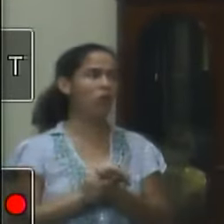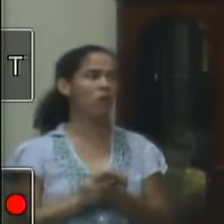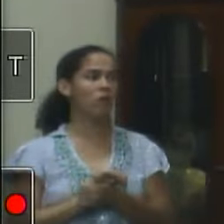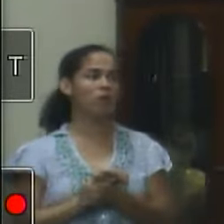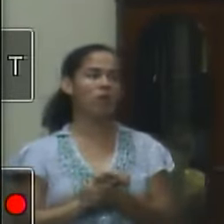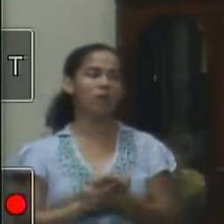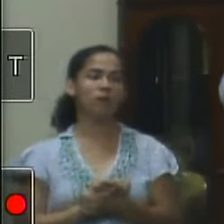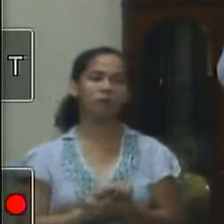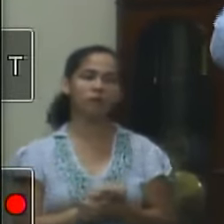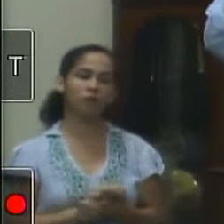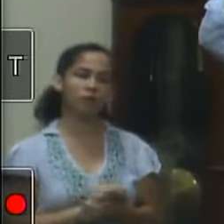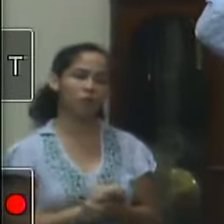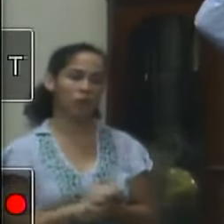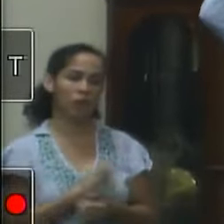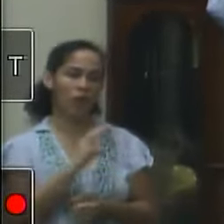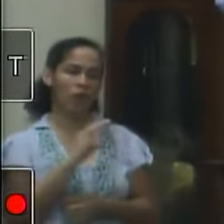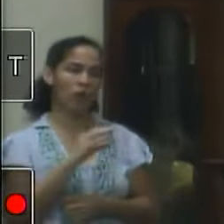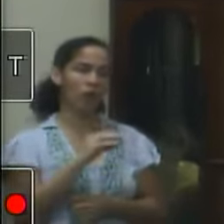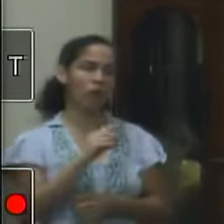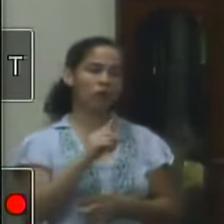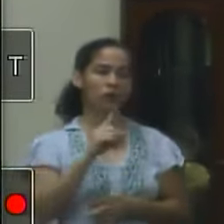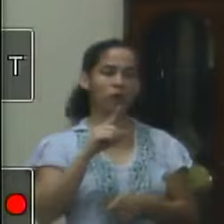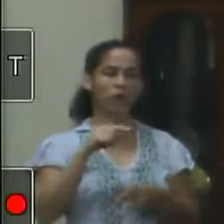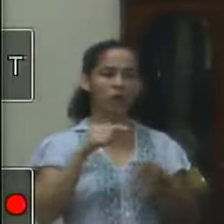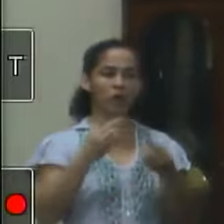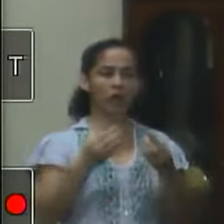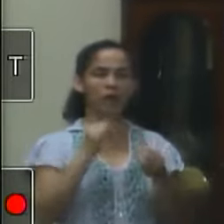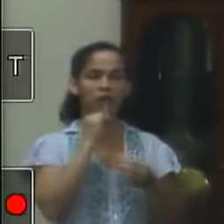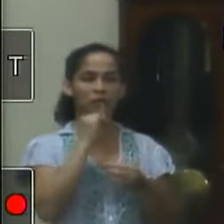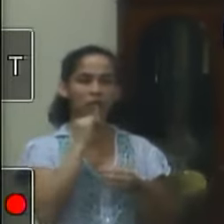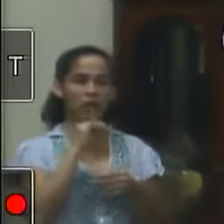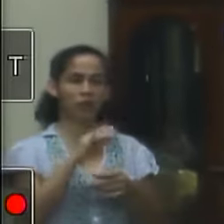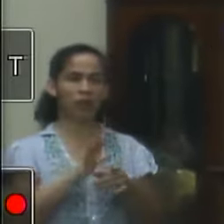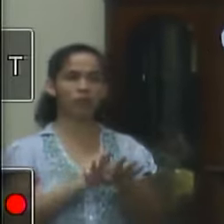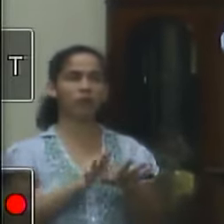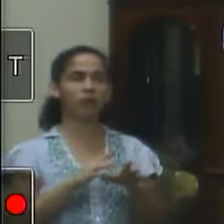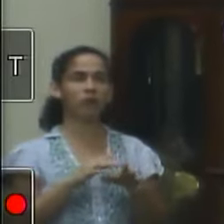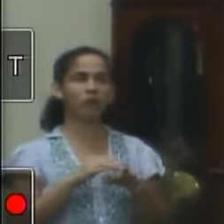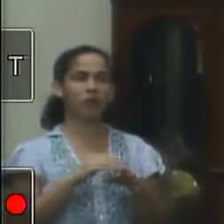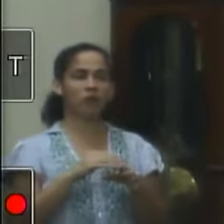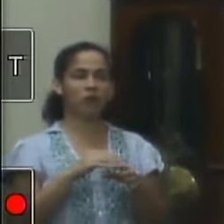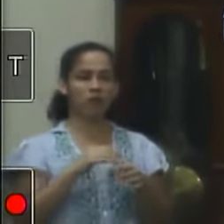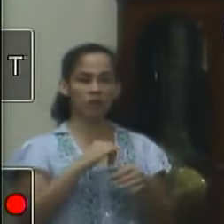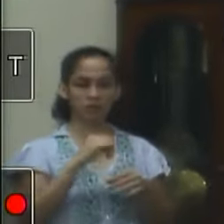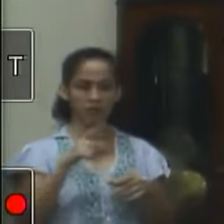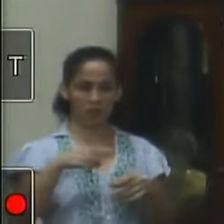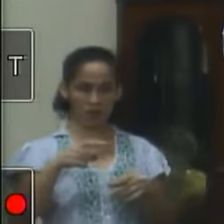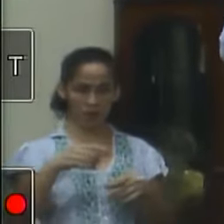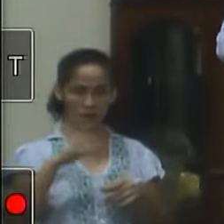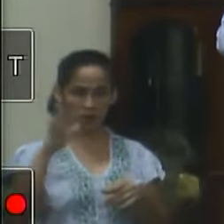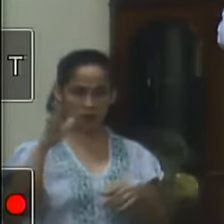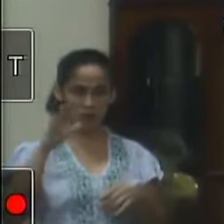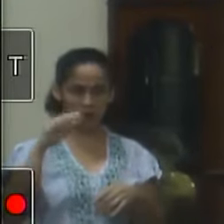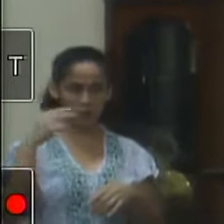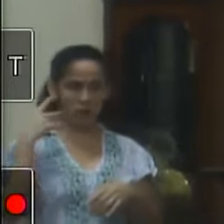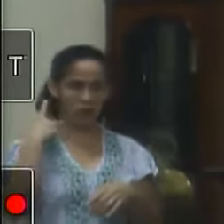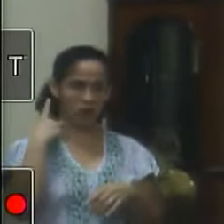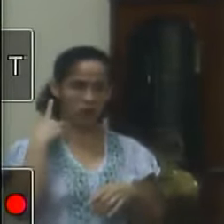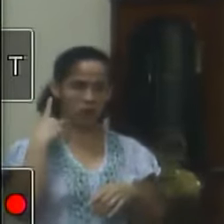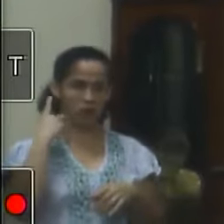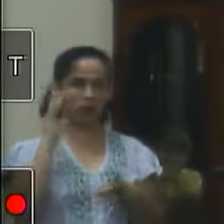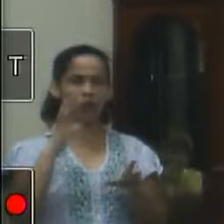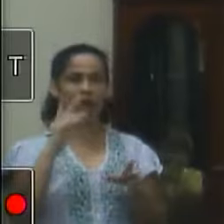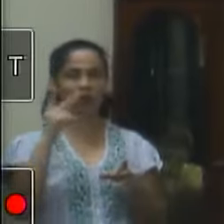com cobrança no destino ou seja a bandeira do cartão está lá em São Paulo então é lá que